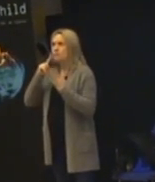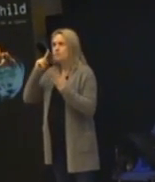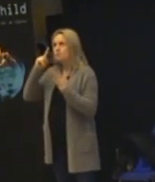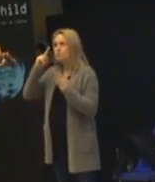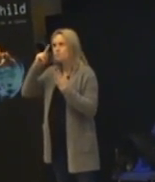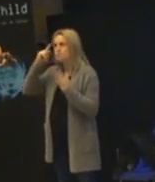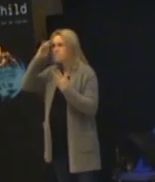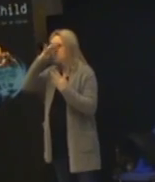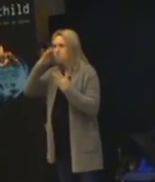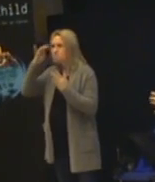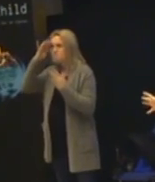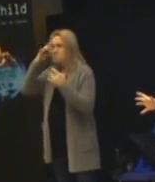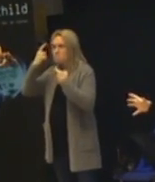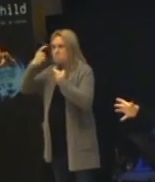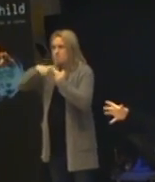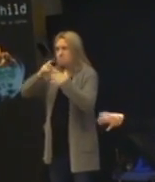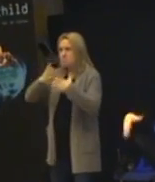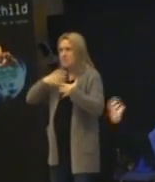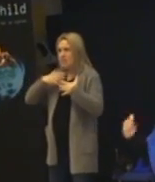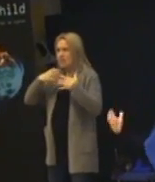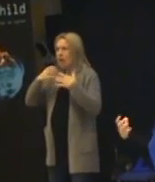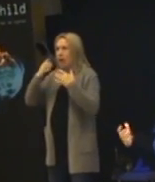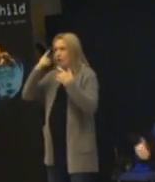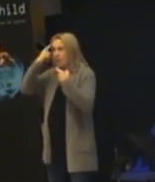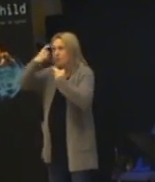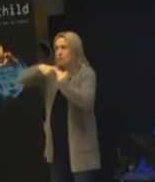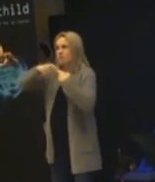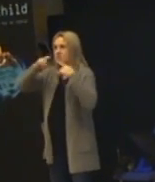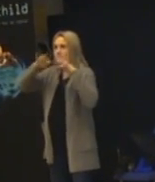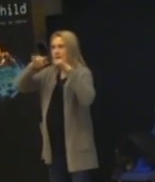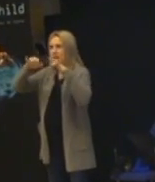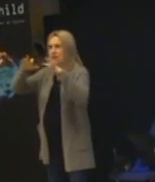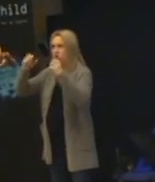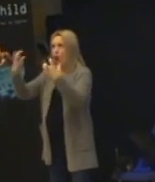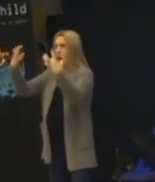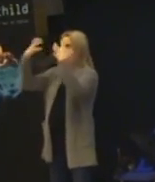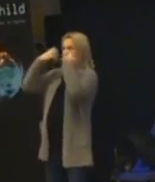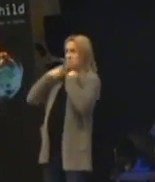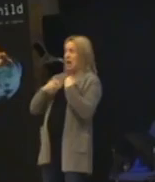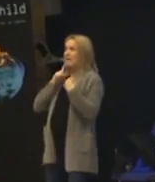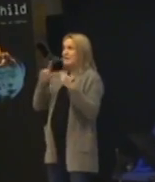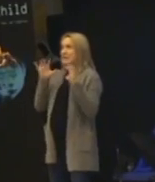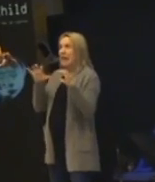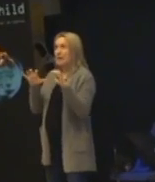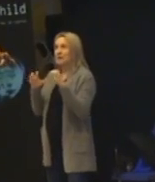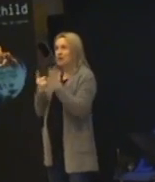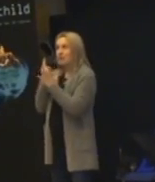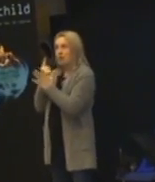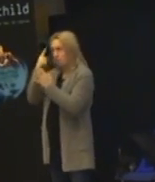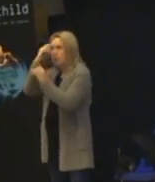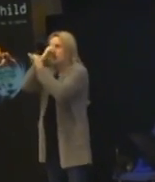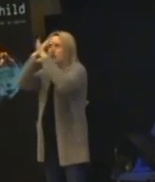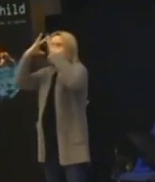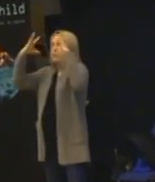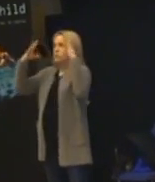sig in i de här spindlarna som ska komma och ta honom. Det är alltid de här skräckscenarierna för honom. Men det är ju ändå att han verkligen föreställer sig